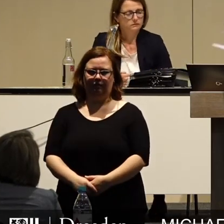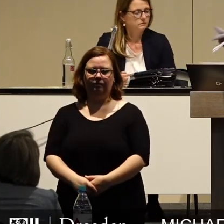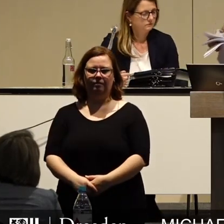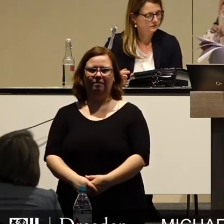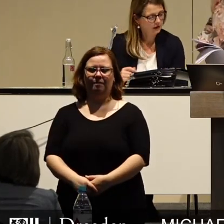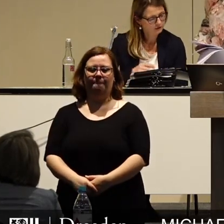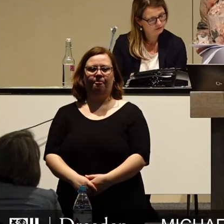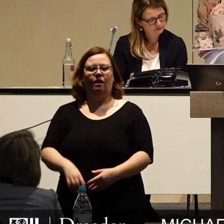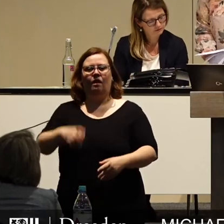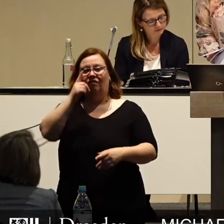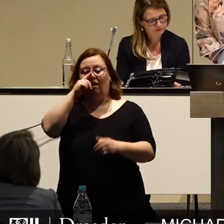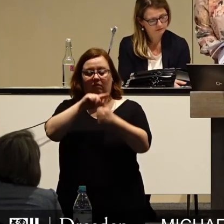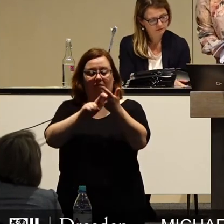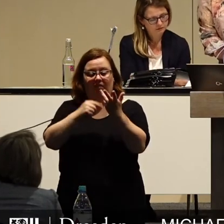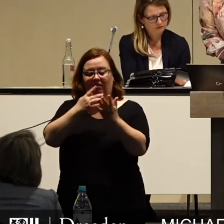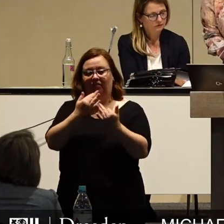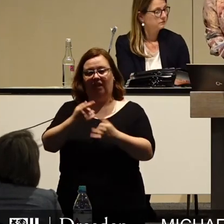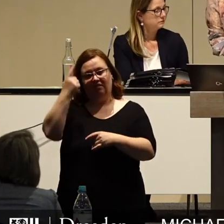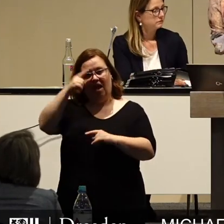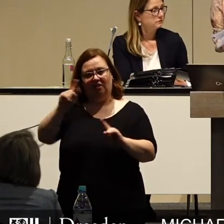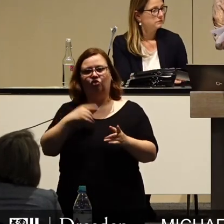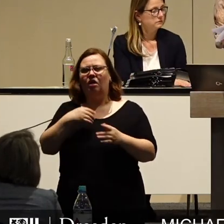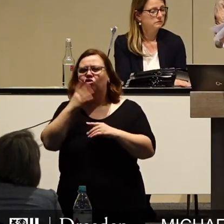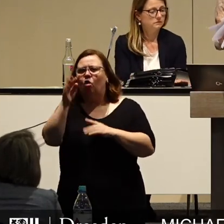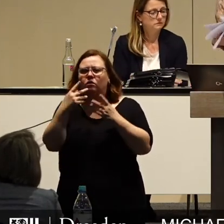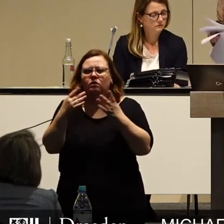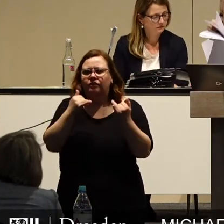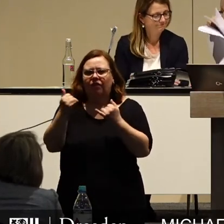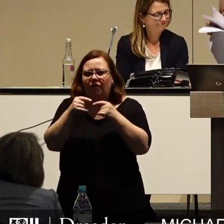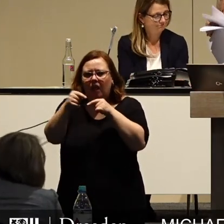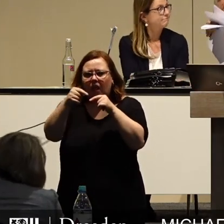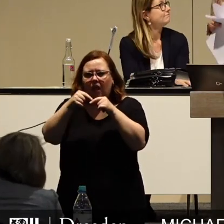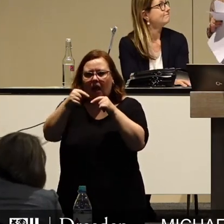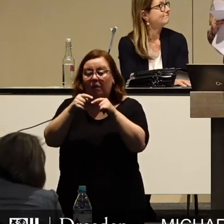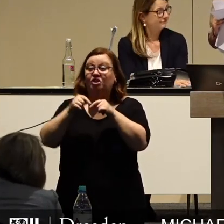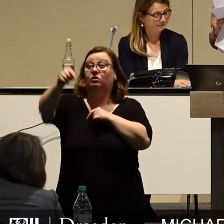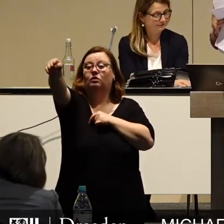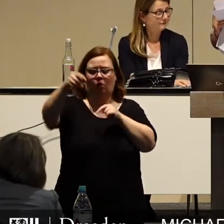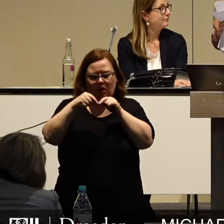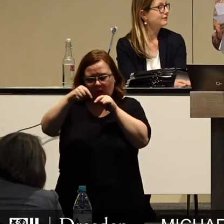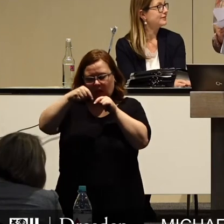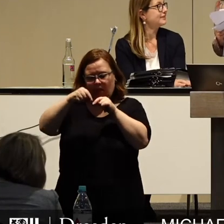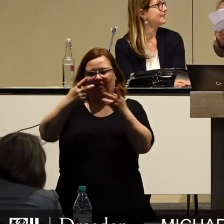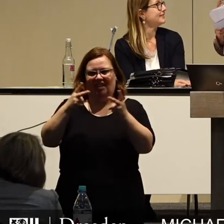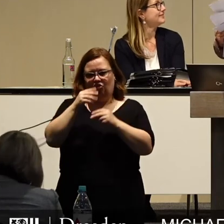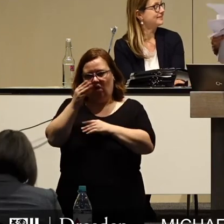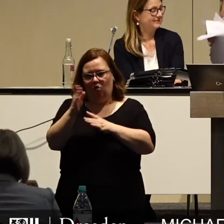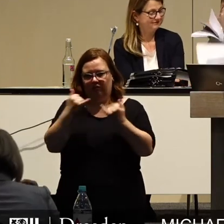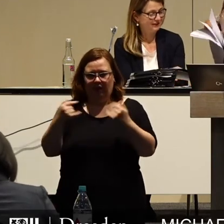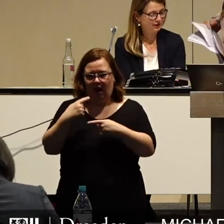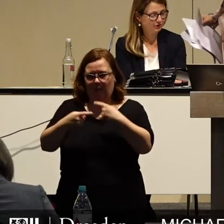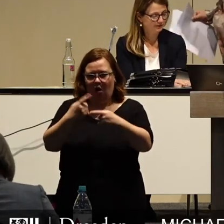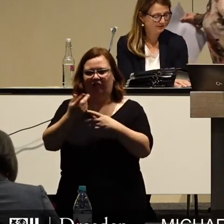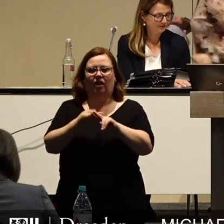Wenn man viele Parameter nicht kennt, muss man auf Sicht fahren und nicht weite Strecken zurücklegen. Deshalb ist es auch unsere Auffassung, dass wir